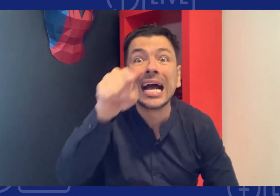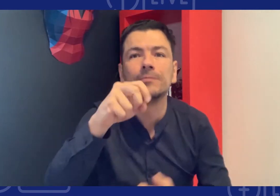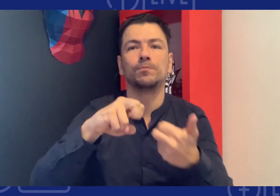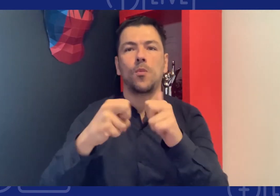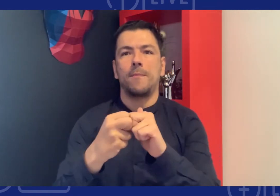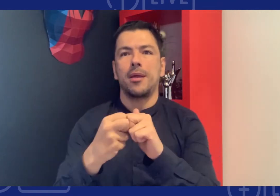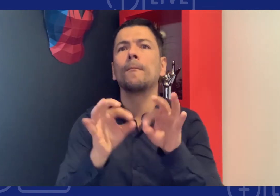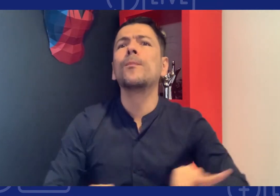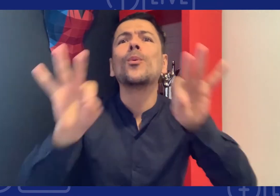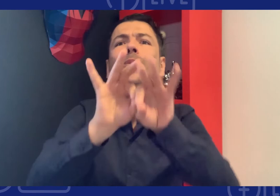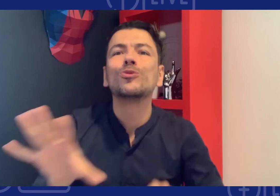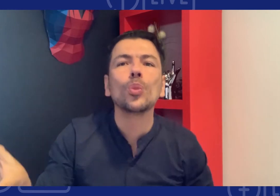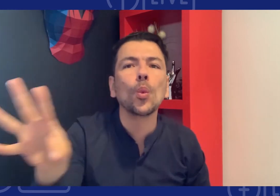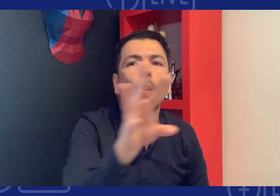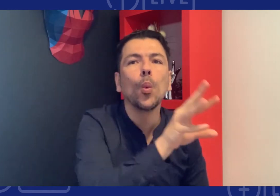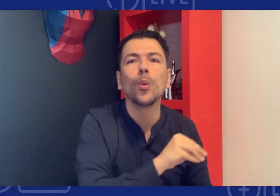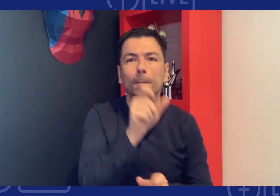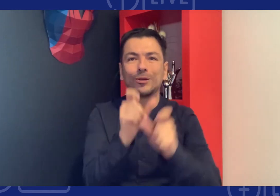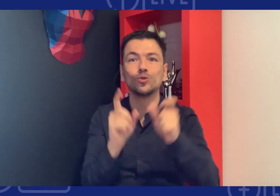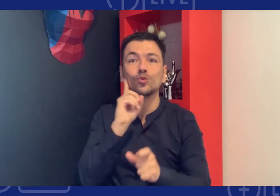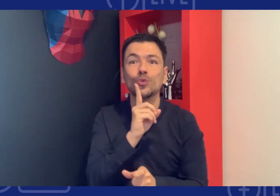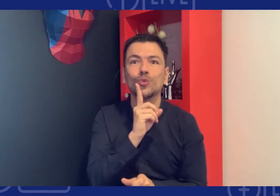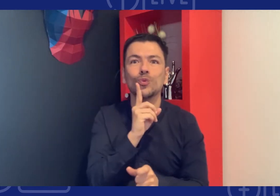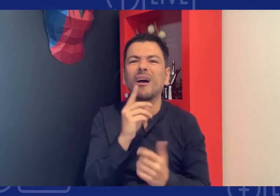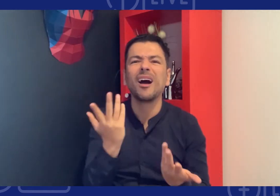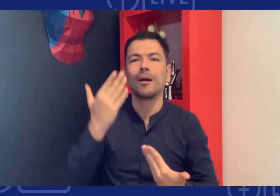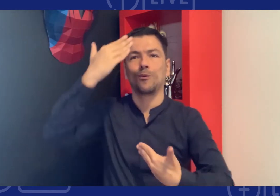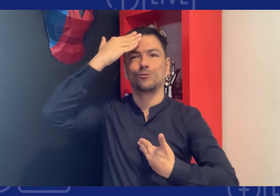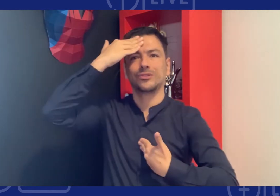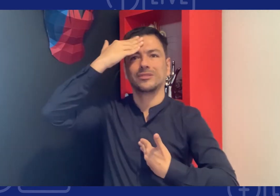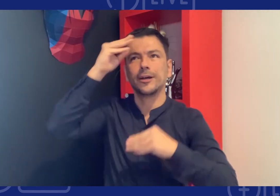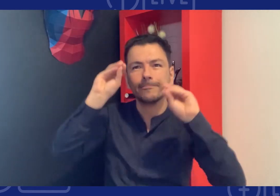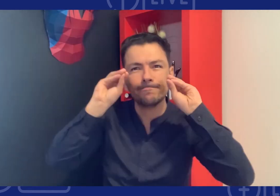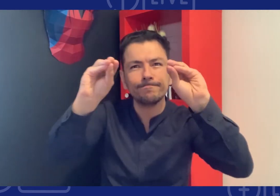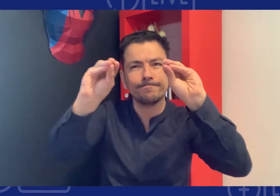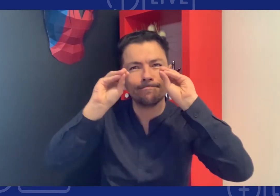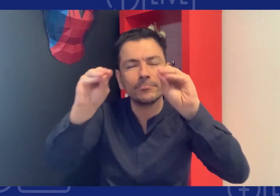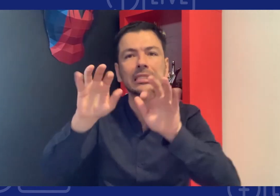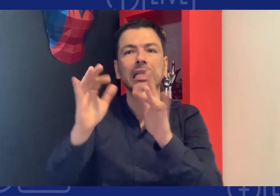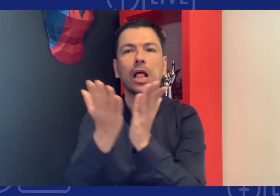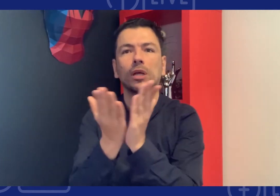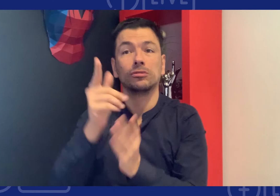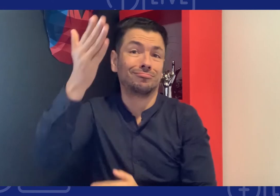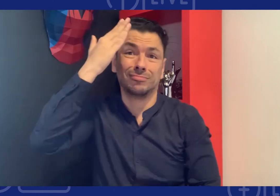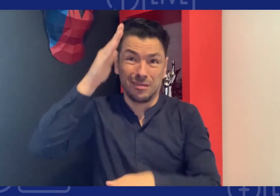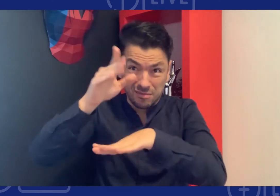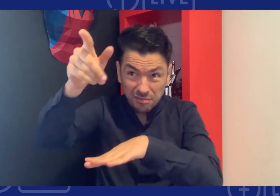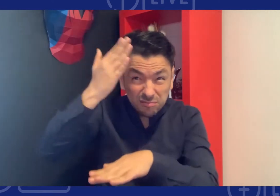esto pasa porque la secretaría no tiene conocimiento de los conceptos es por eso que debemos hacer incidencia en esta toma de conciencia en las